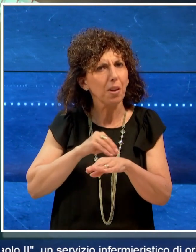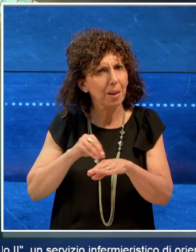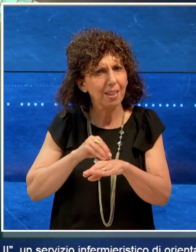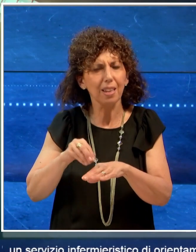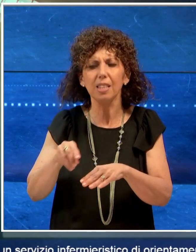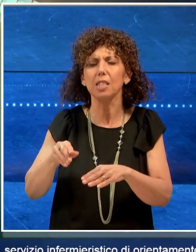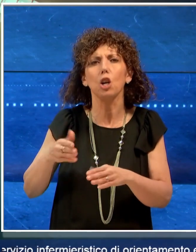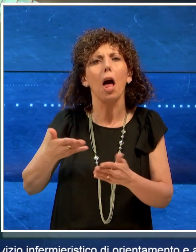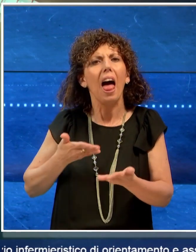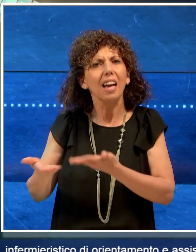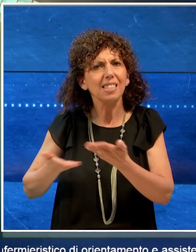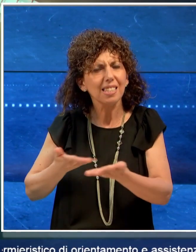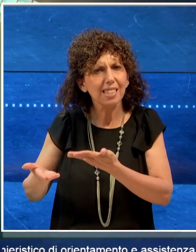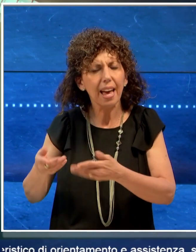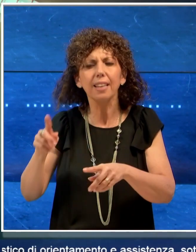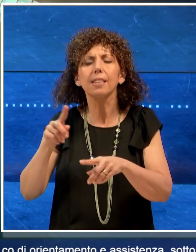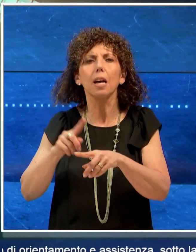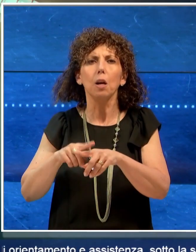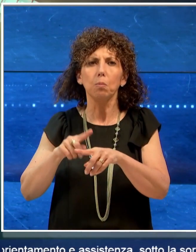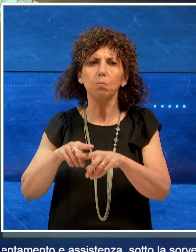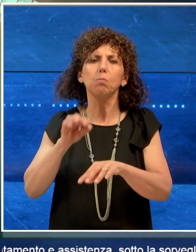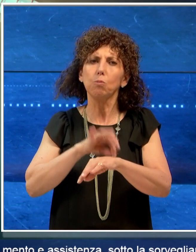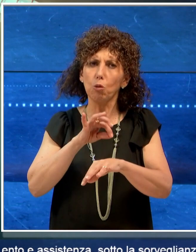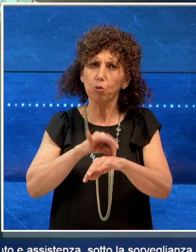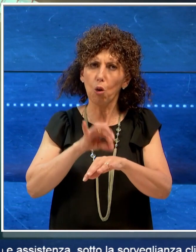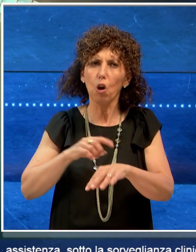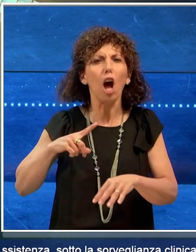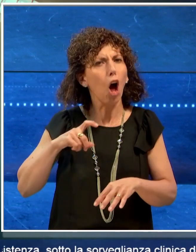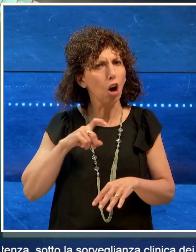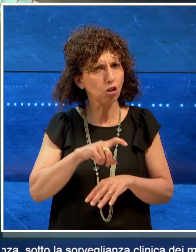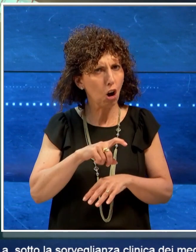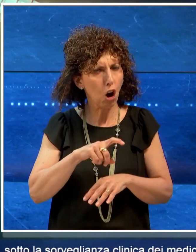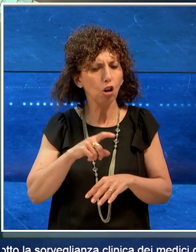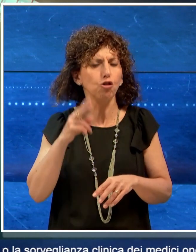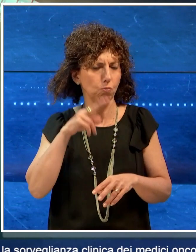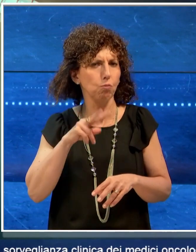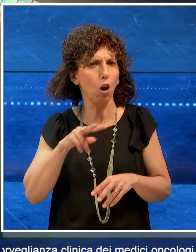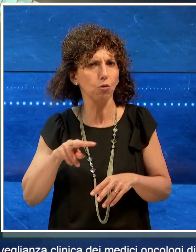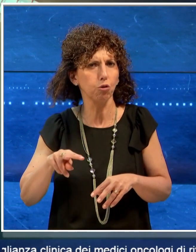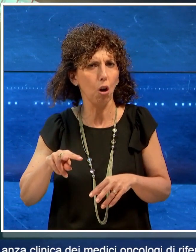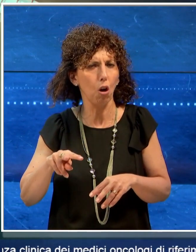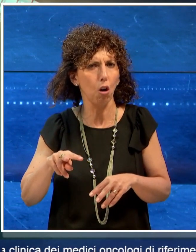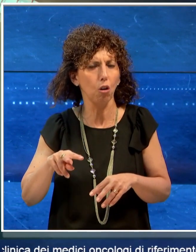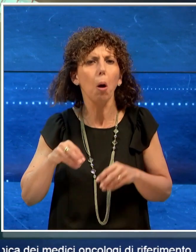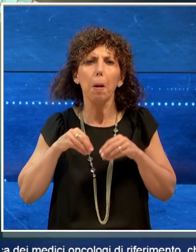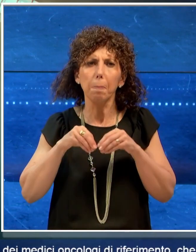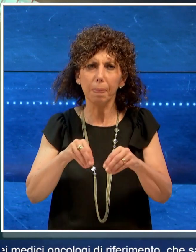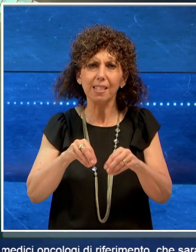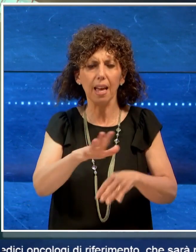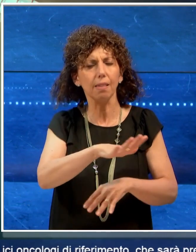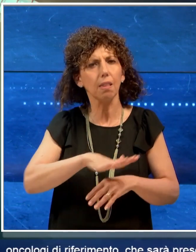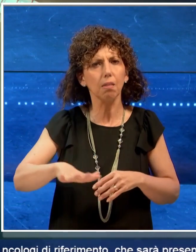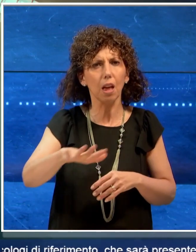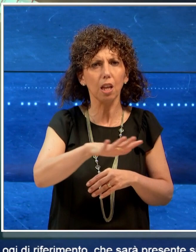sotto la sorveglianza clinica dei medici oncologi di riferimento che sarà presente sul